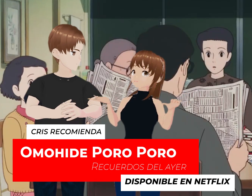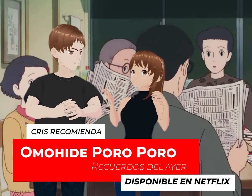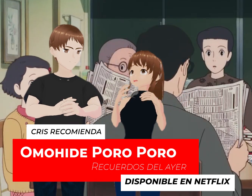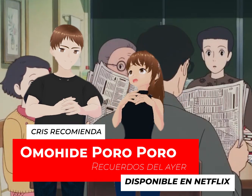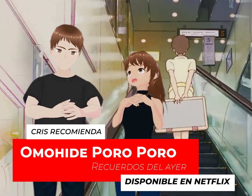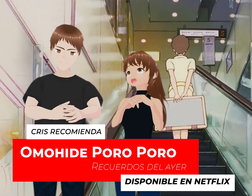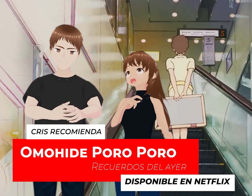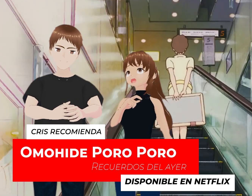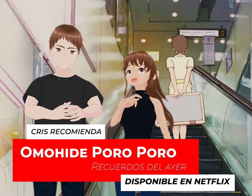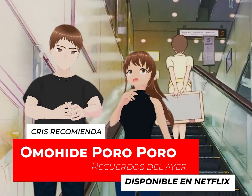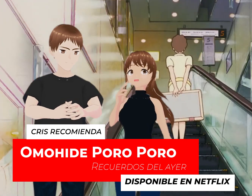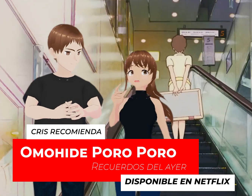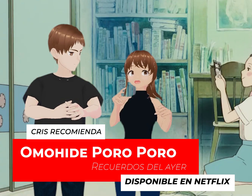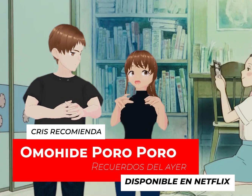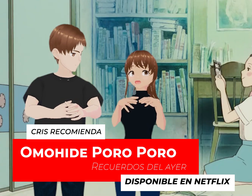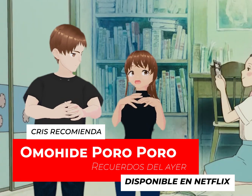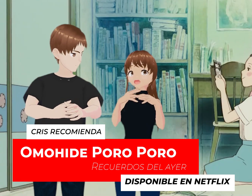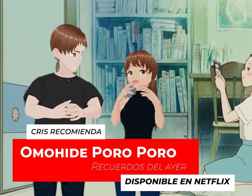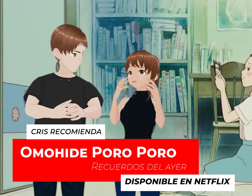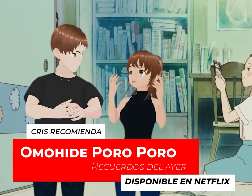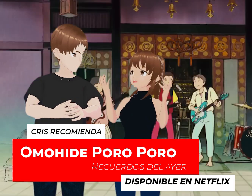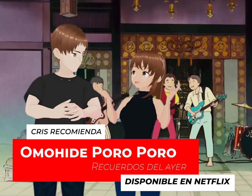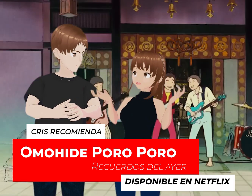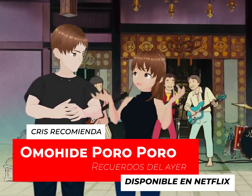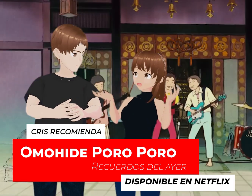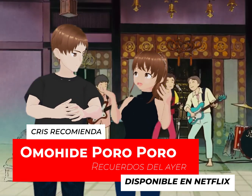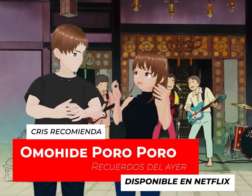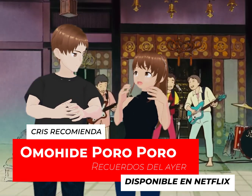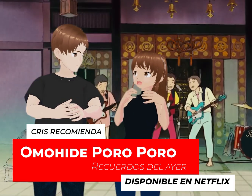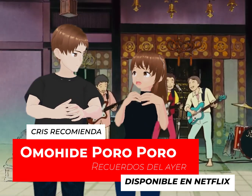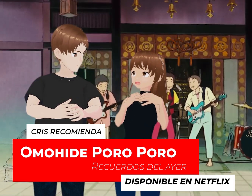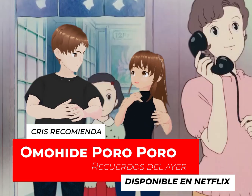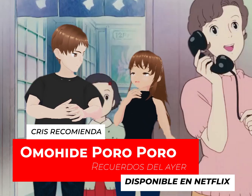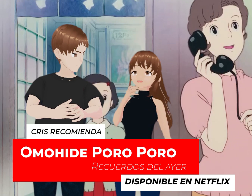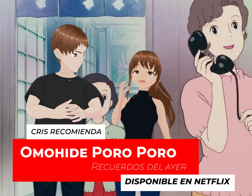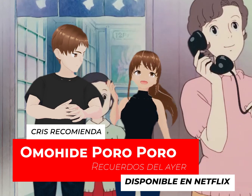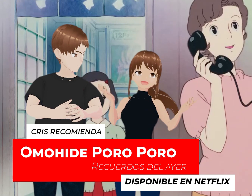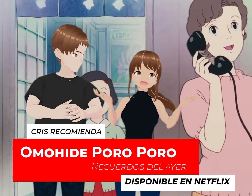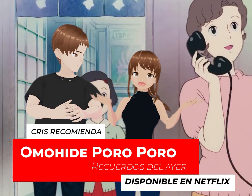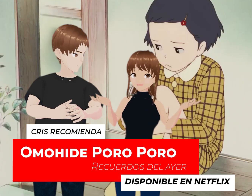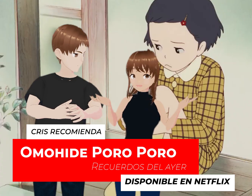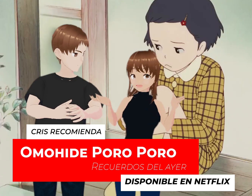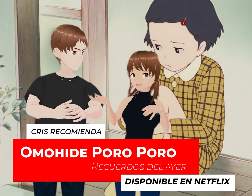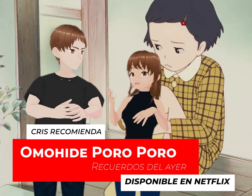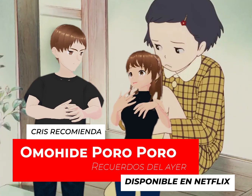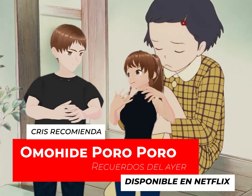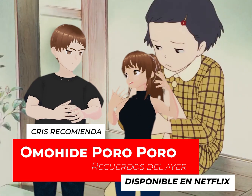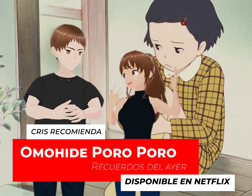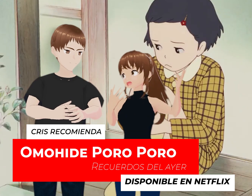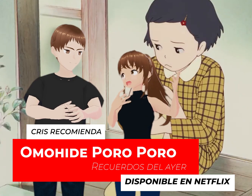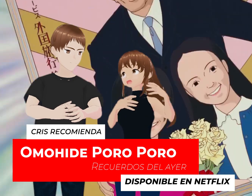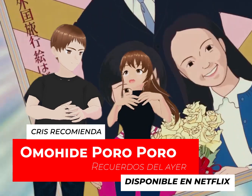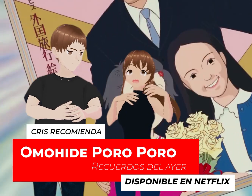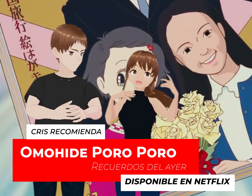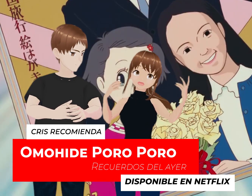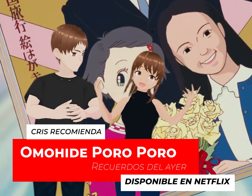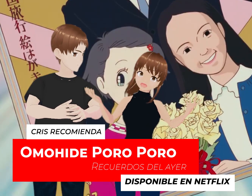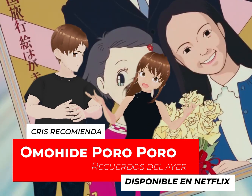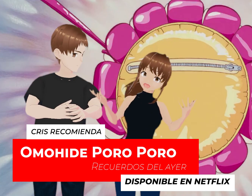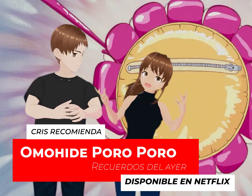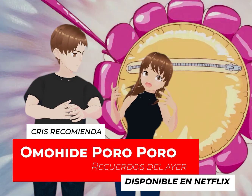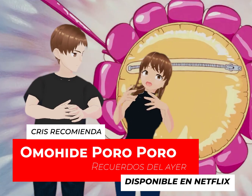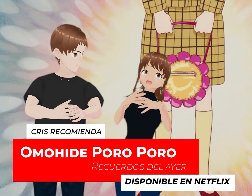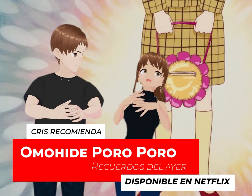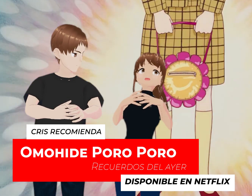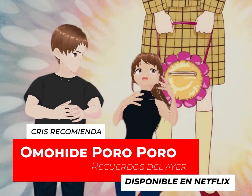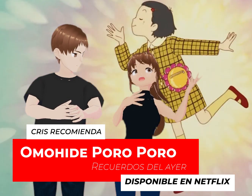Tokio Y siempre tenía esta fantasía De que su familia era del campo Y que en las vacaciones